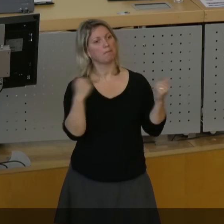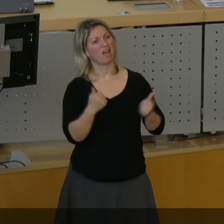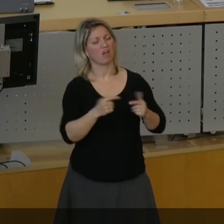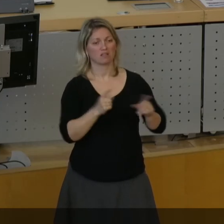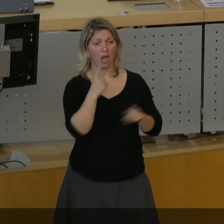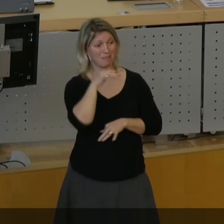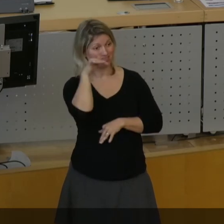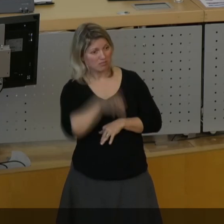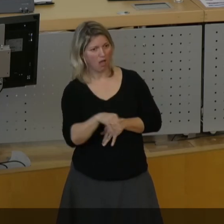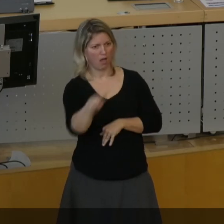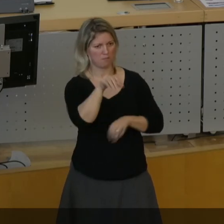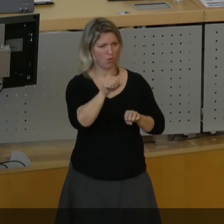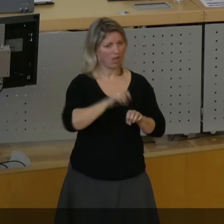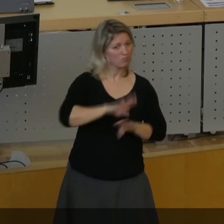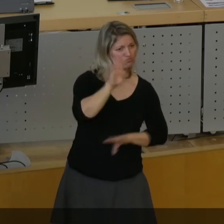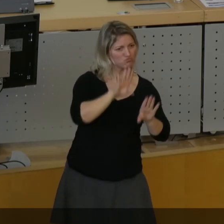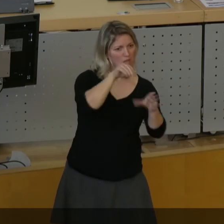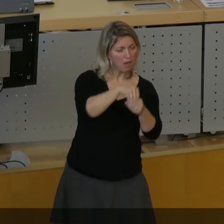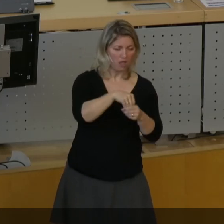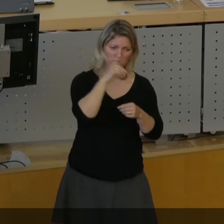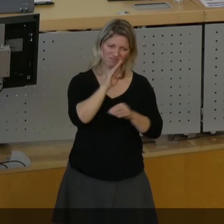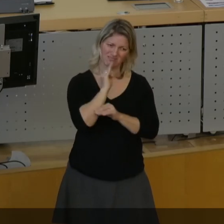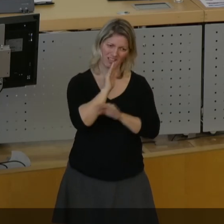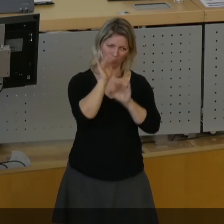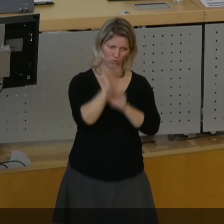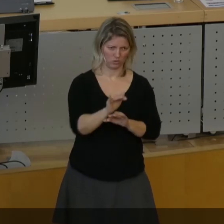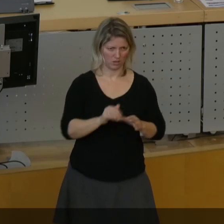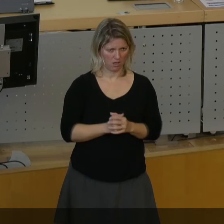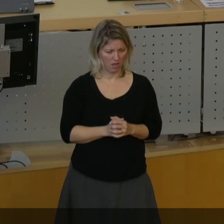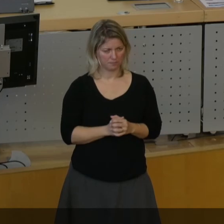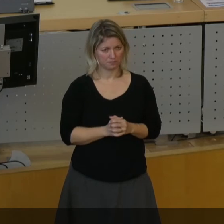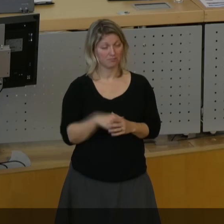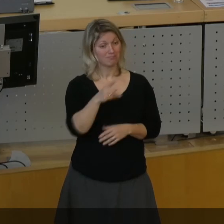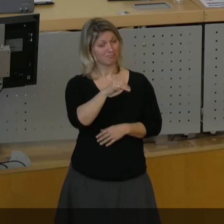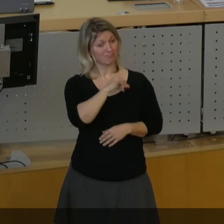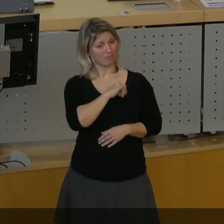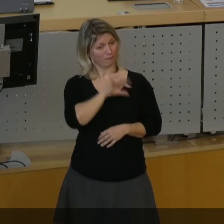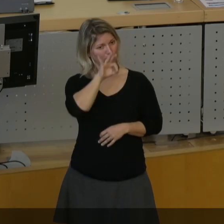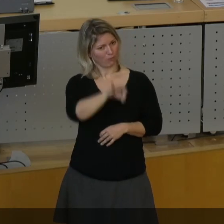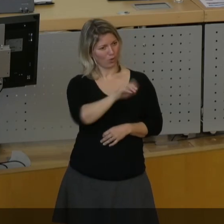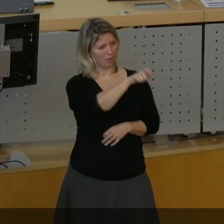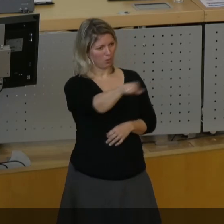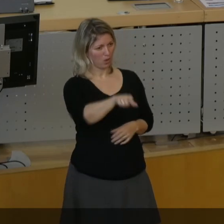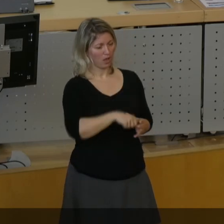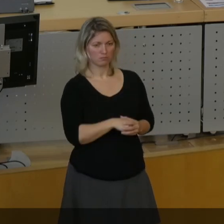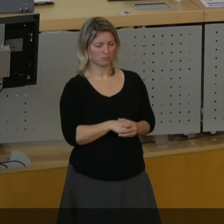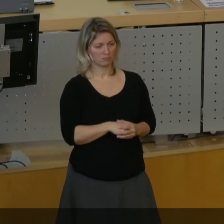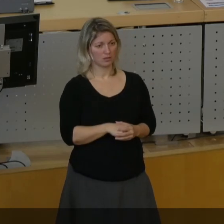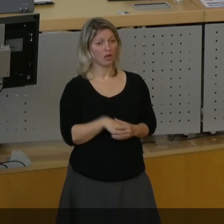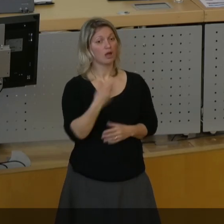und vor allem rechtssicher. Wie sehr Sie sich für Bürger interessieren, zeigen Sie, wie oft Sie sich dem Votum der